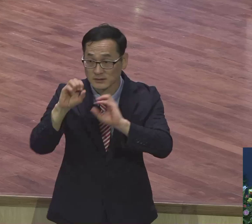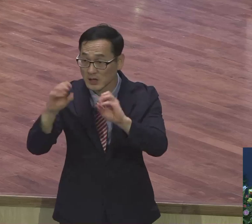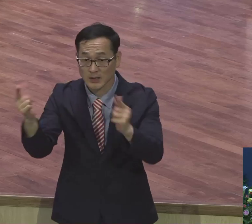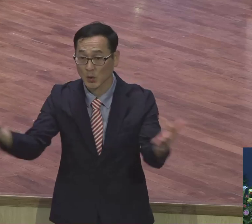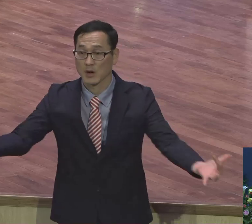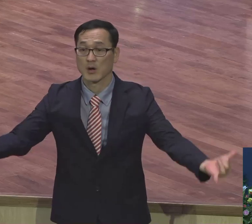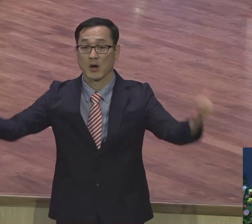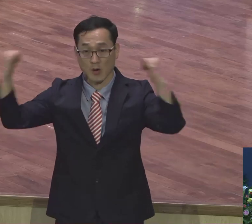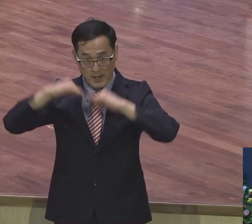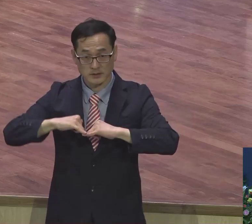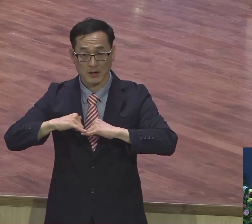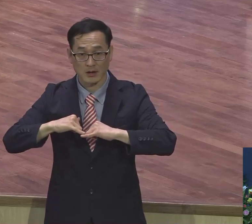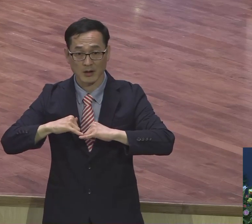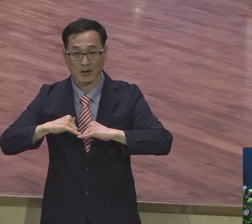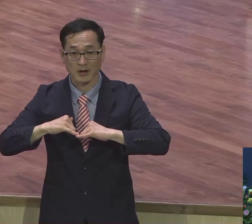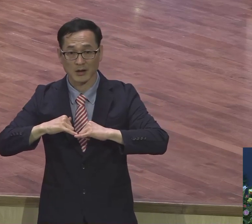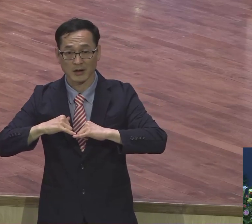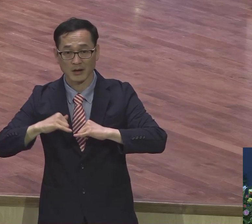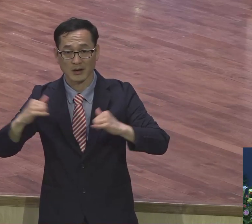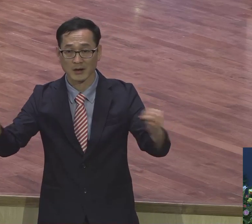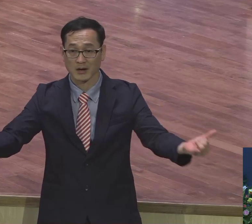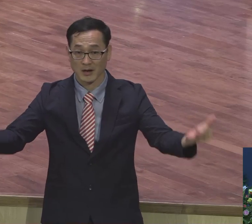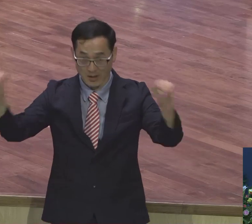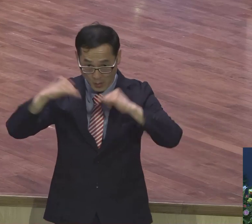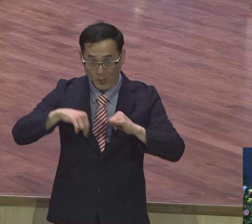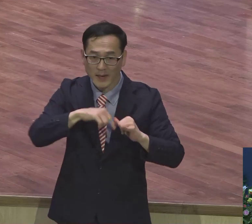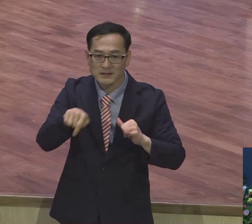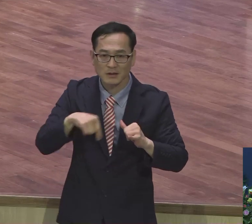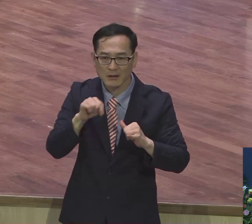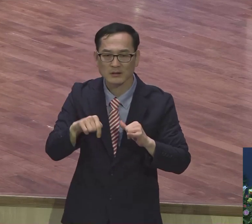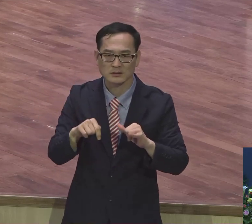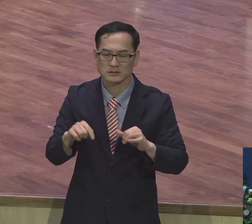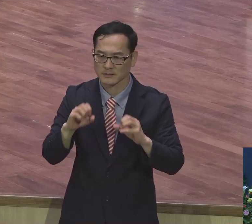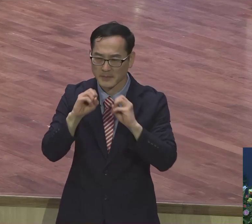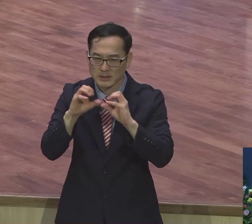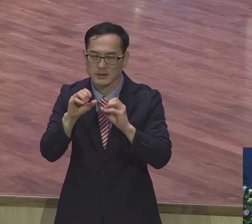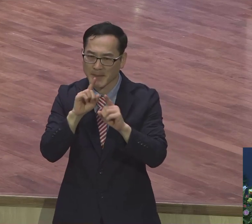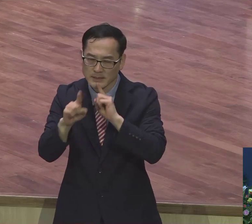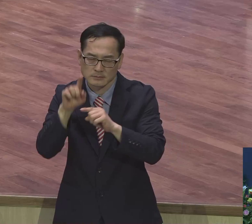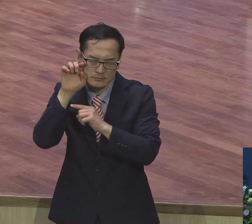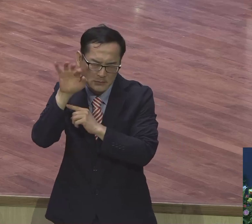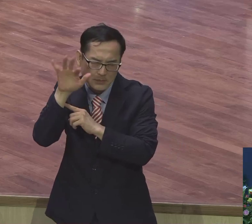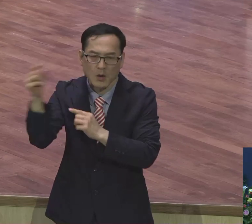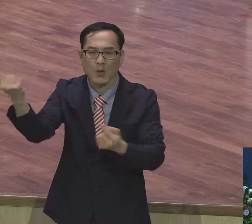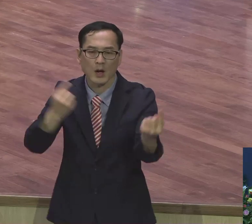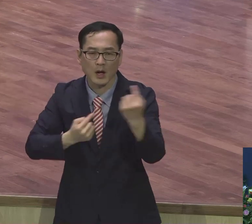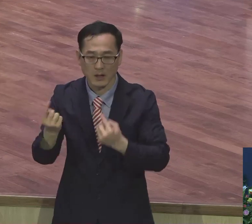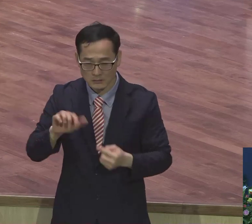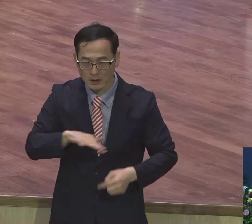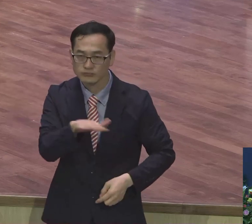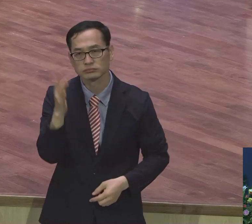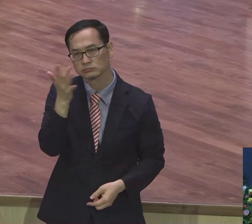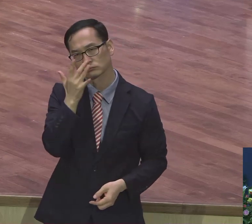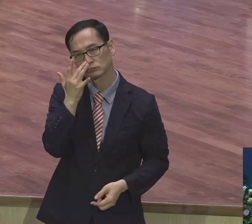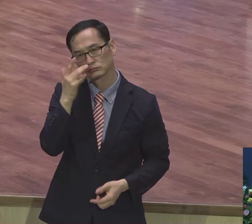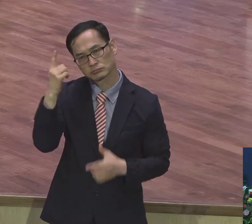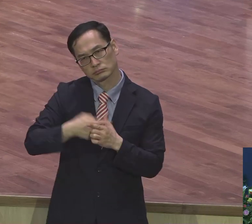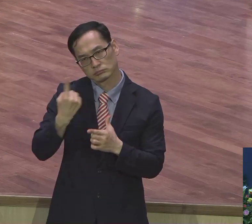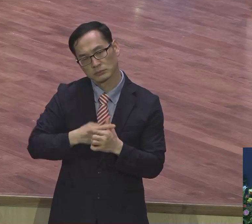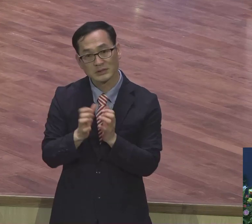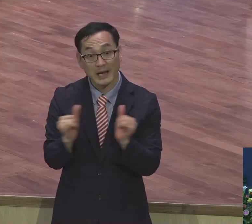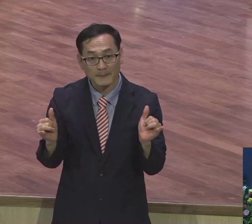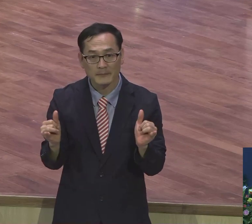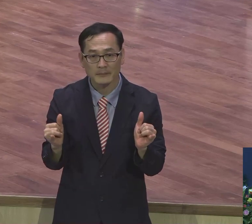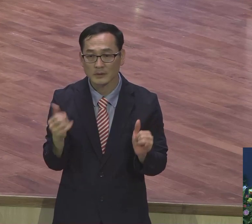인마늘교회. 두 번째가 여운교회요. 여기 핵심도 하고 있는데 이 중요한 메시지 전 세계가 다 와서 훈련